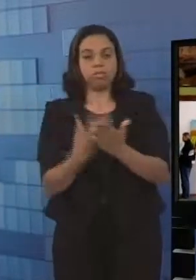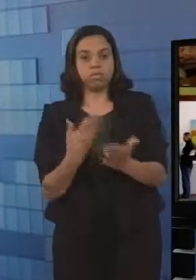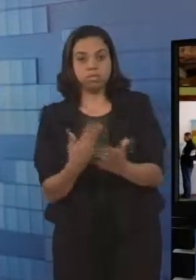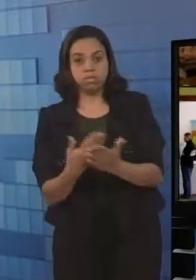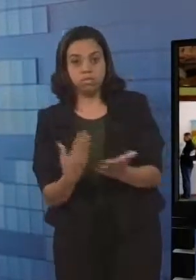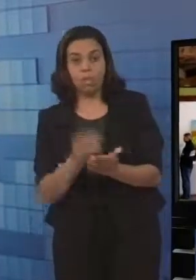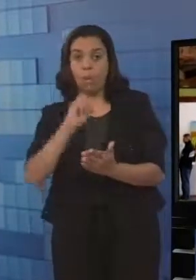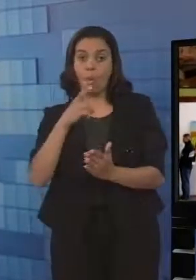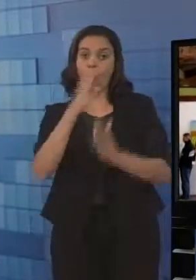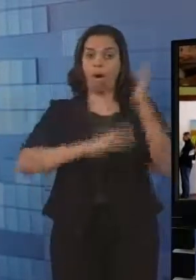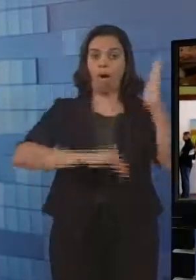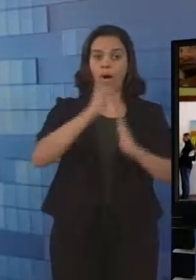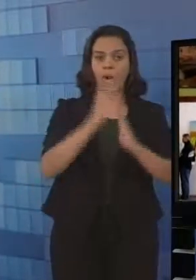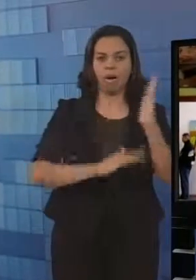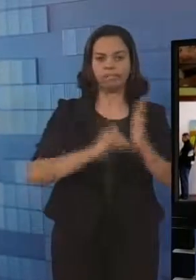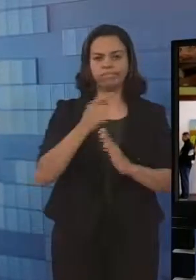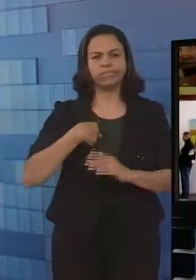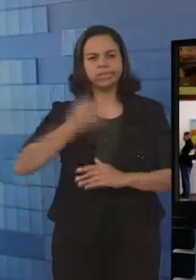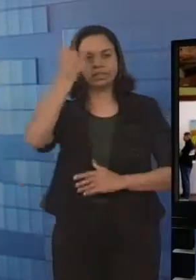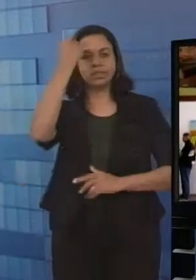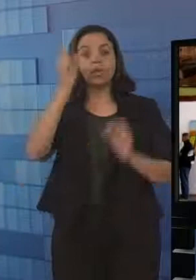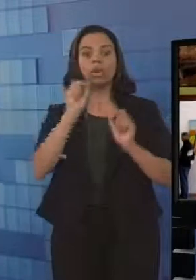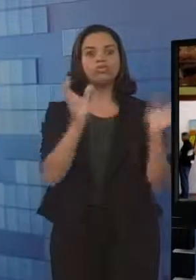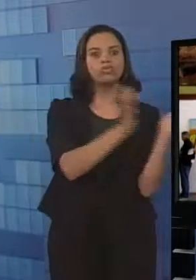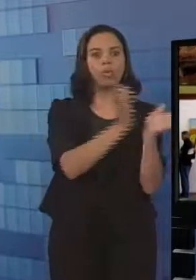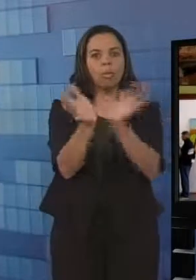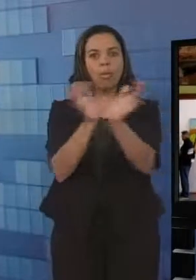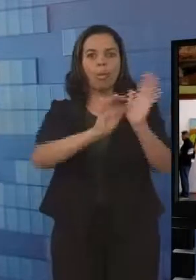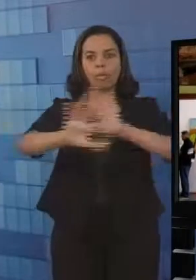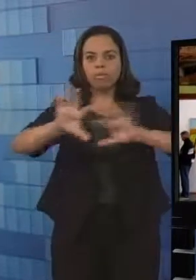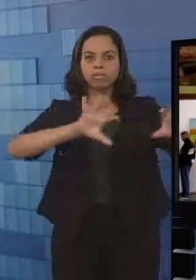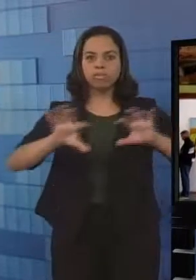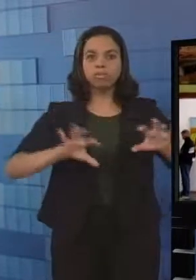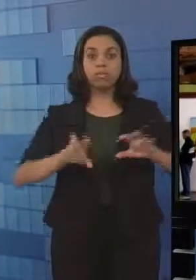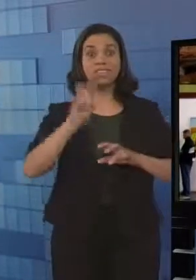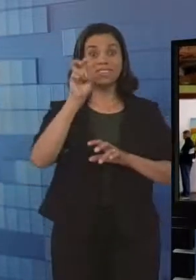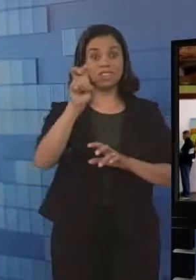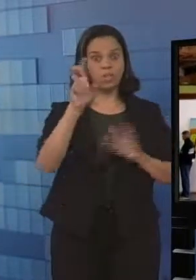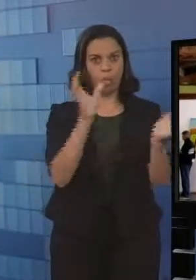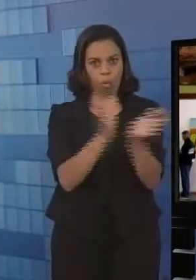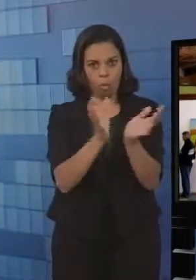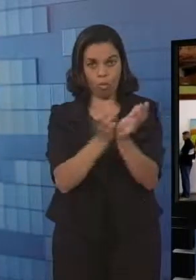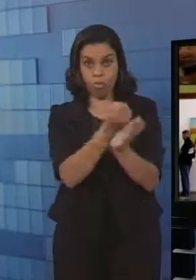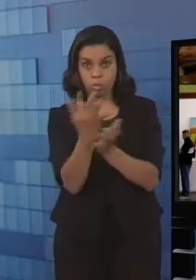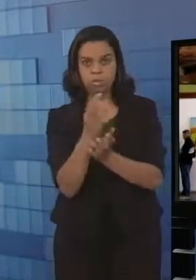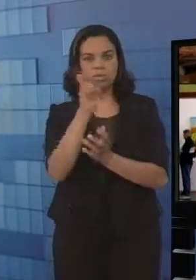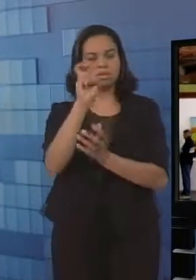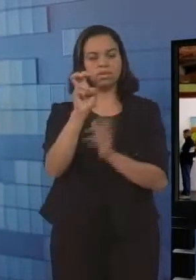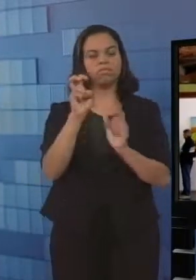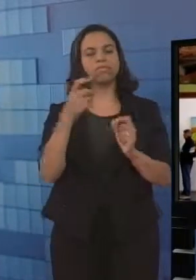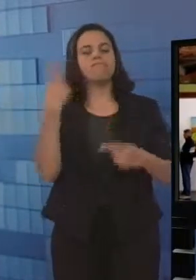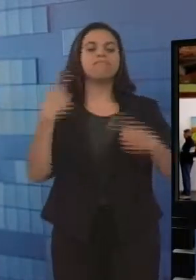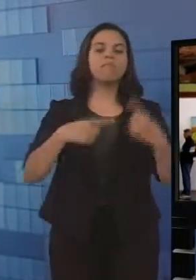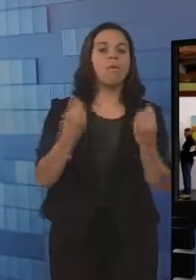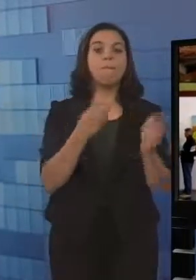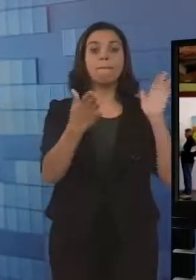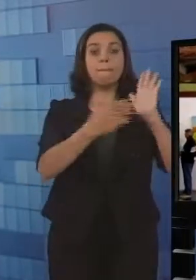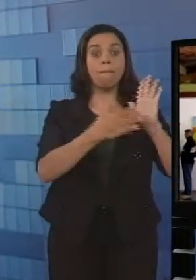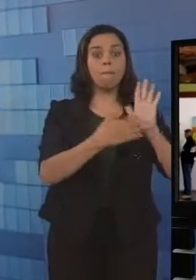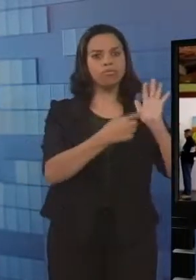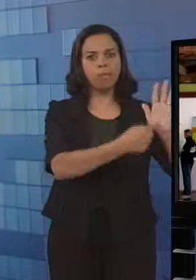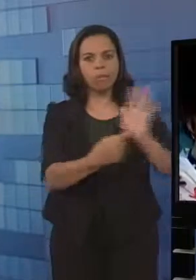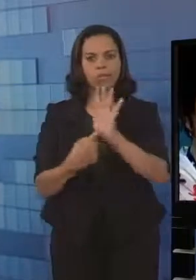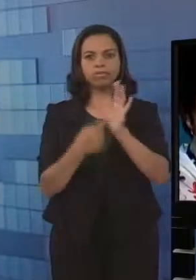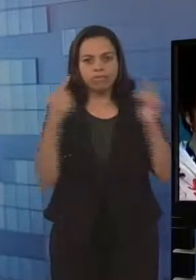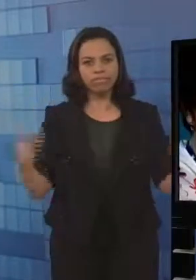Então, essa que é a ideia de dividir em cinco grupos para que fluia, venha a uma fluição de propostas e depois haja uma convergência entre esses